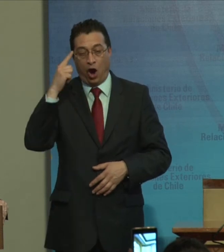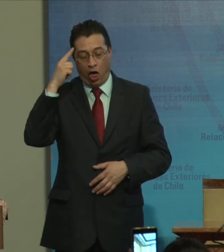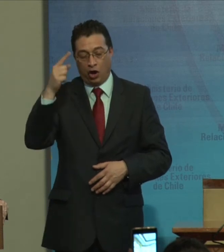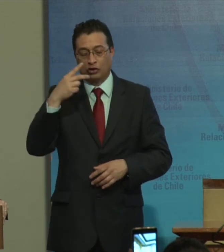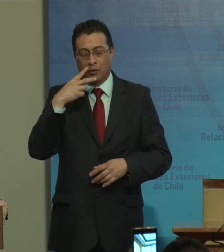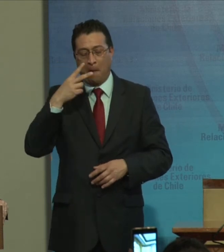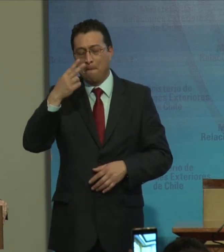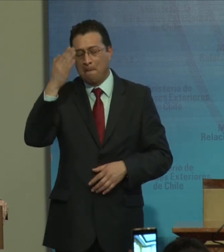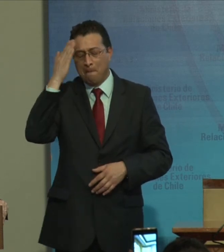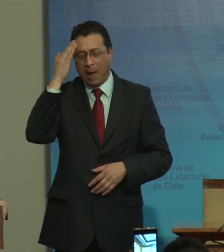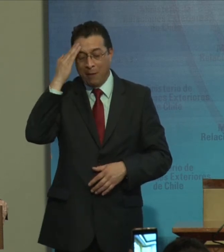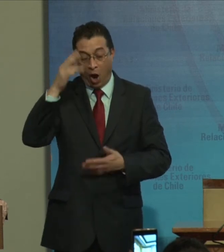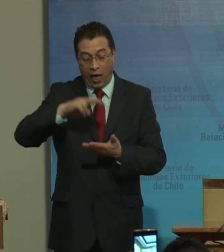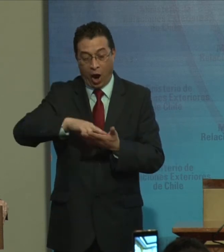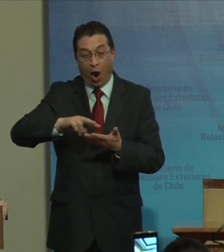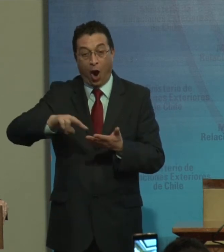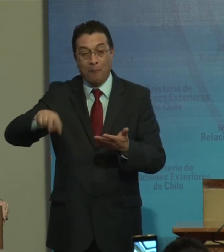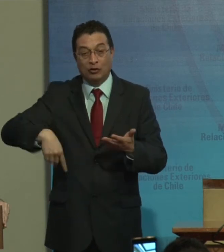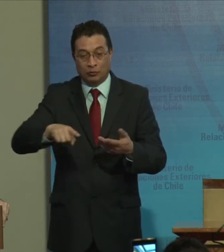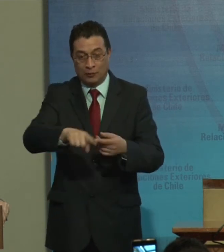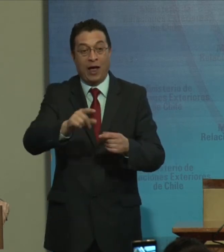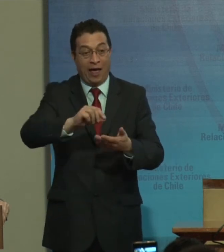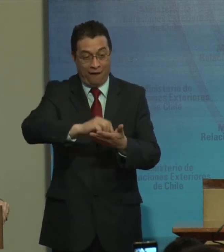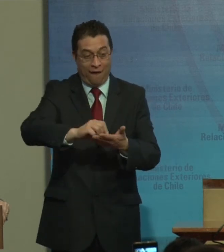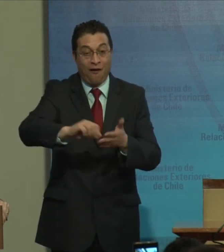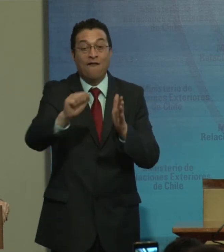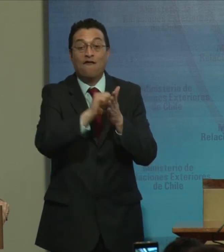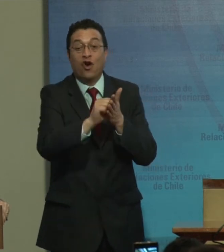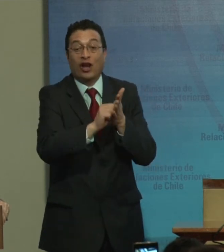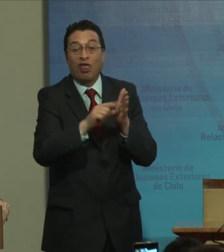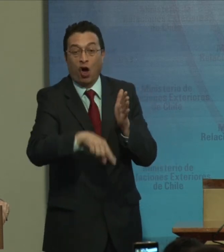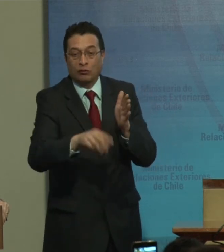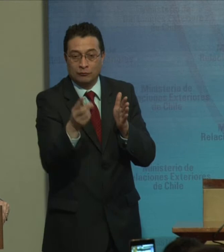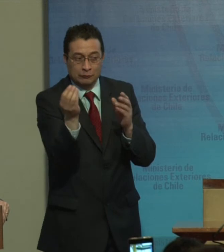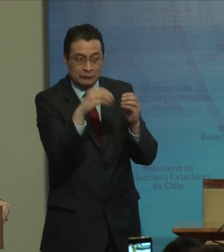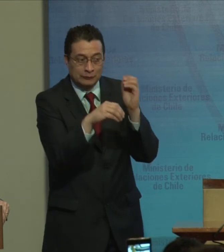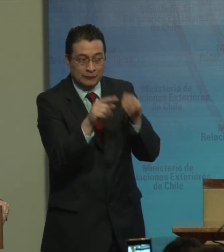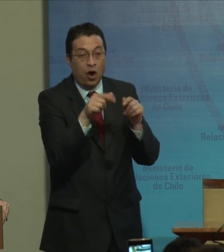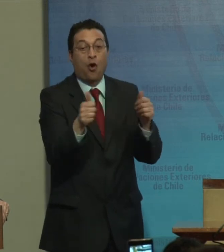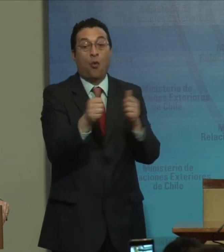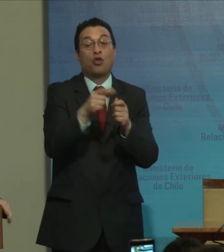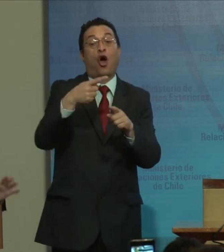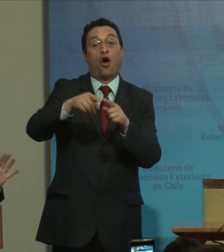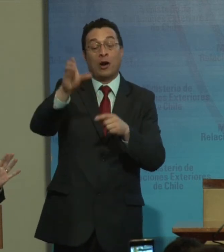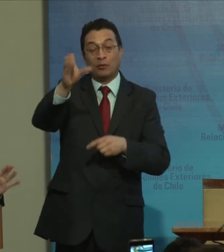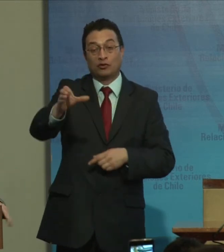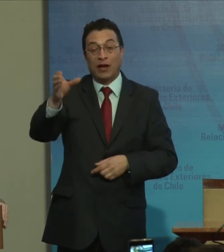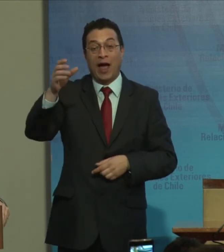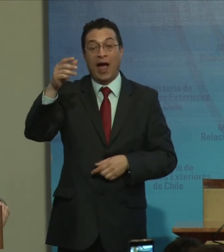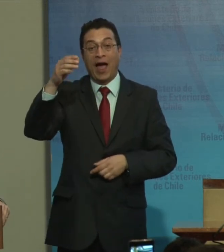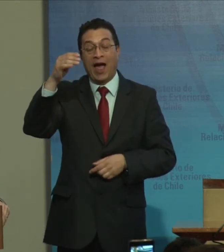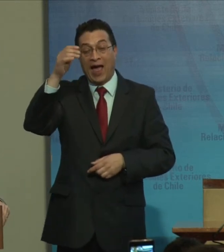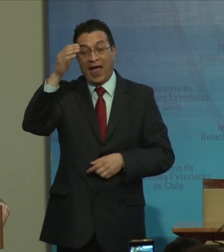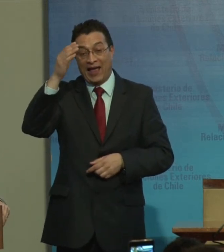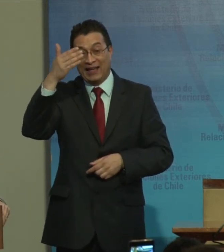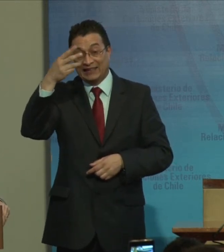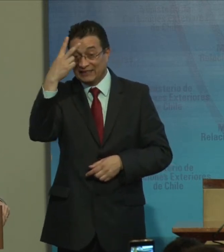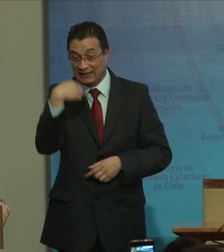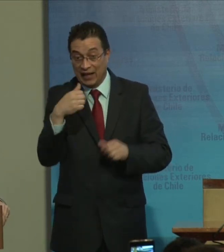convención porque ella elaboró el borrador junto a otra persona ciega también de Islandia, creo que era,